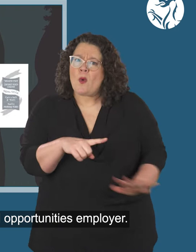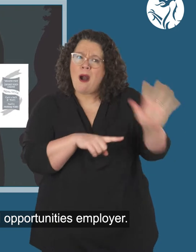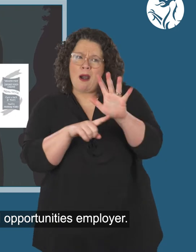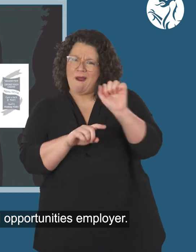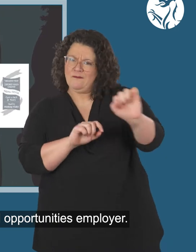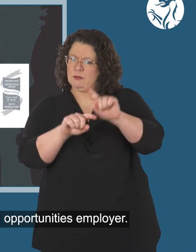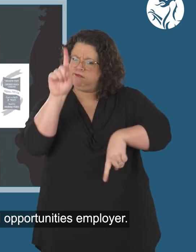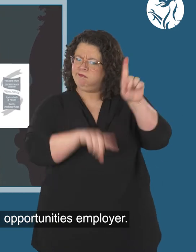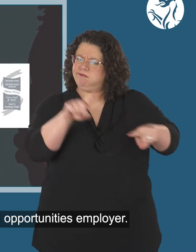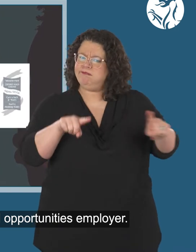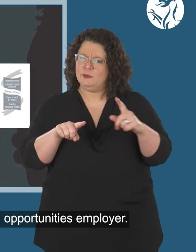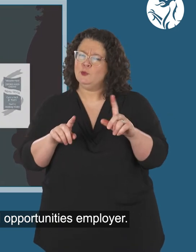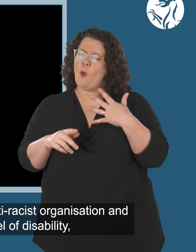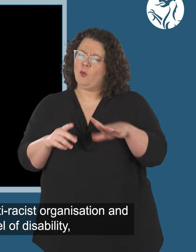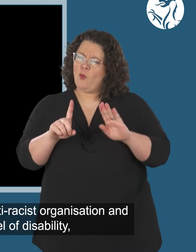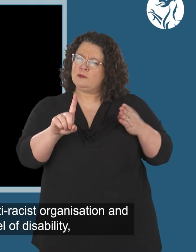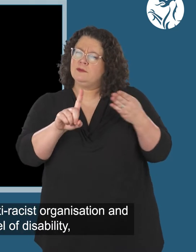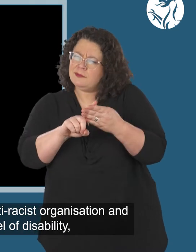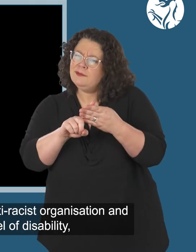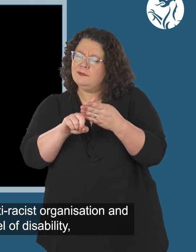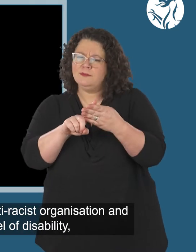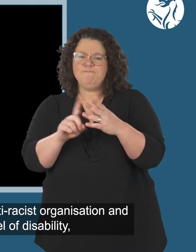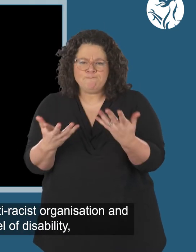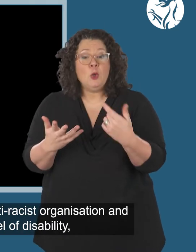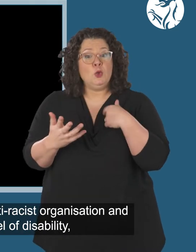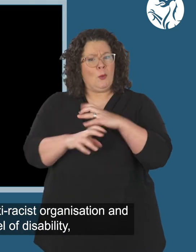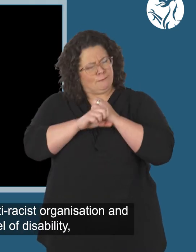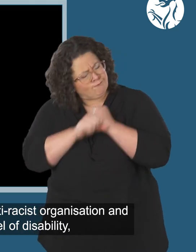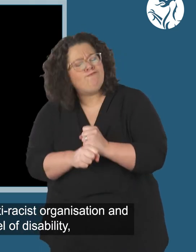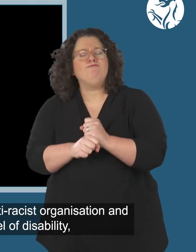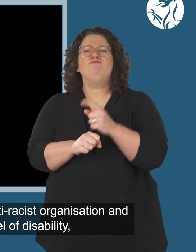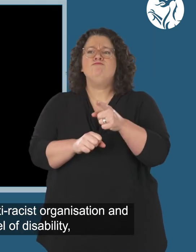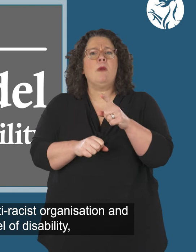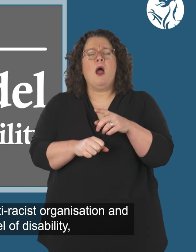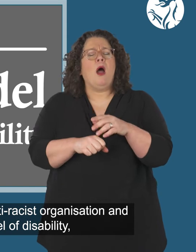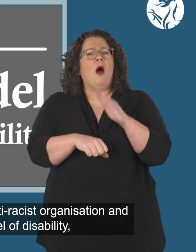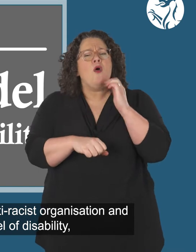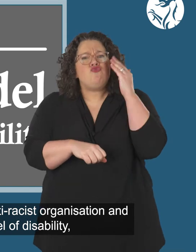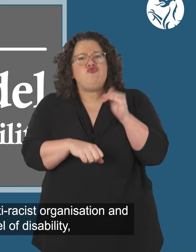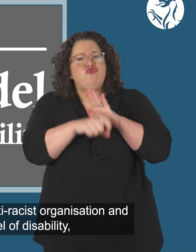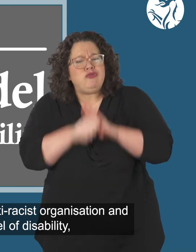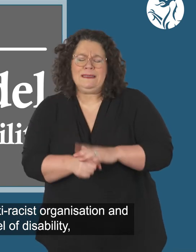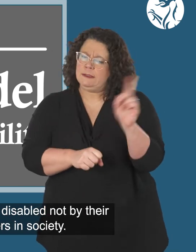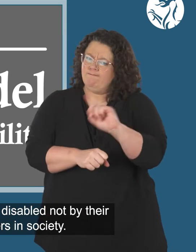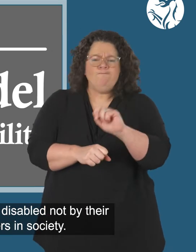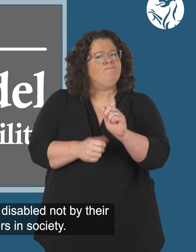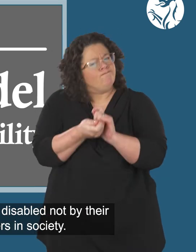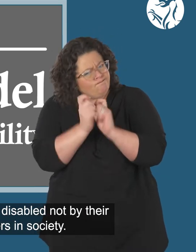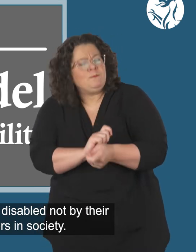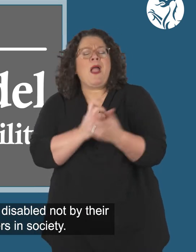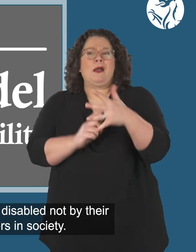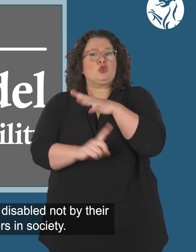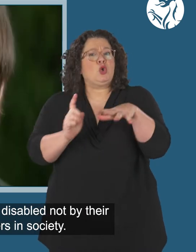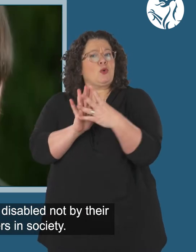inclusive, equal opportunities employer. We're also committed to being an anti-racist organisation and working to the social model of disability, which